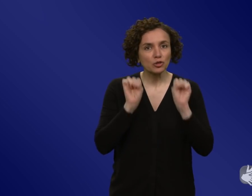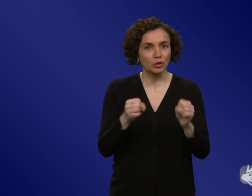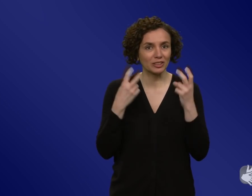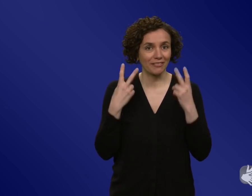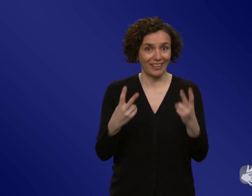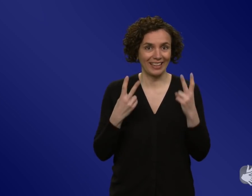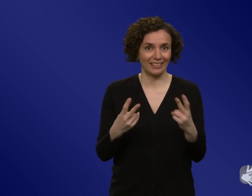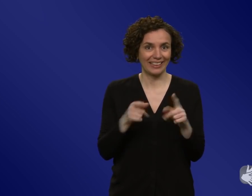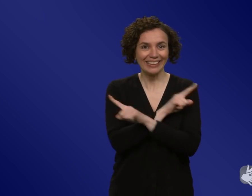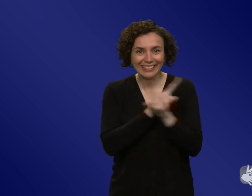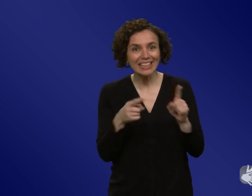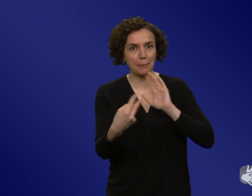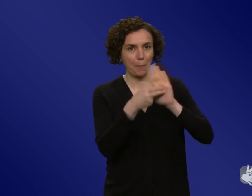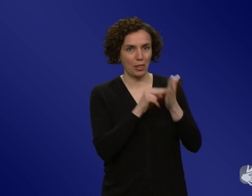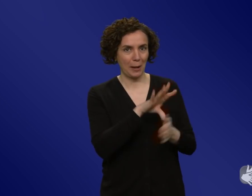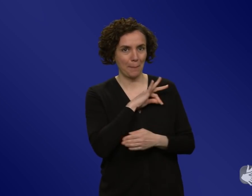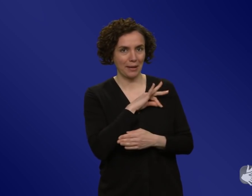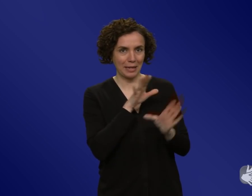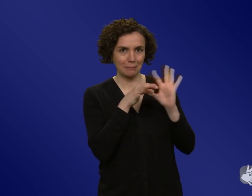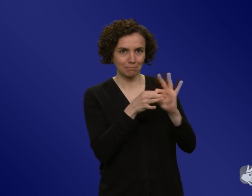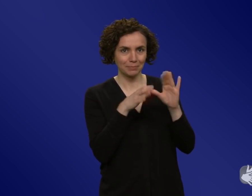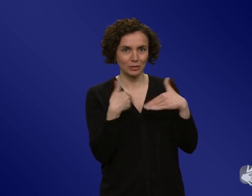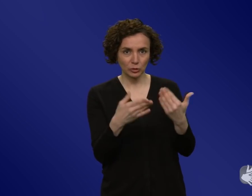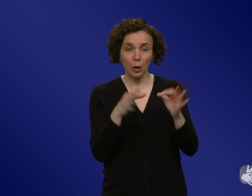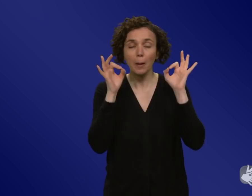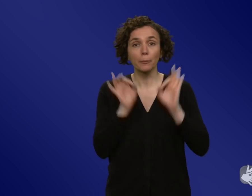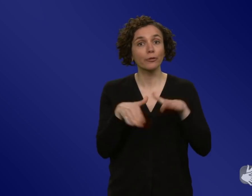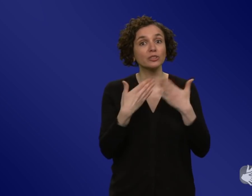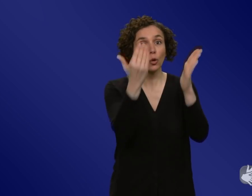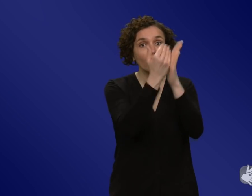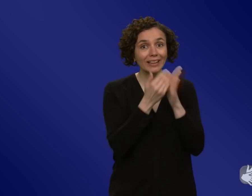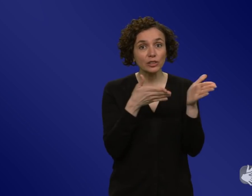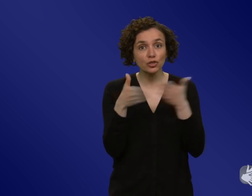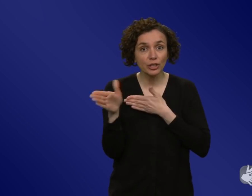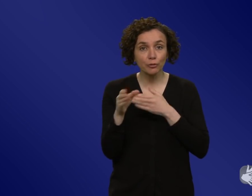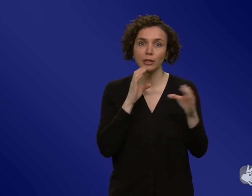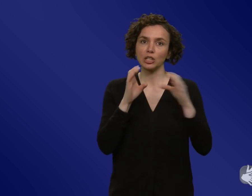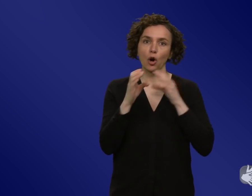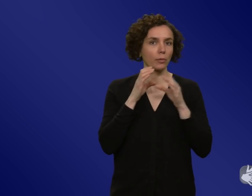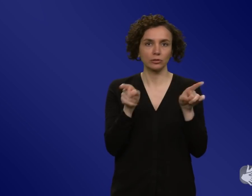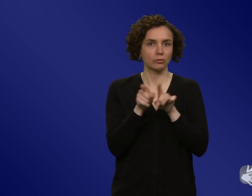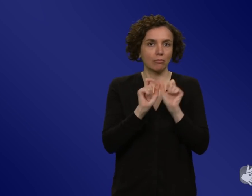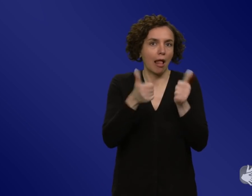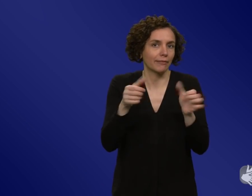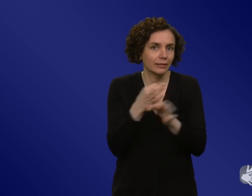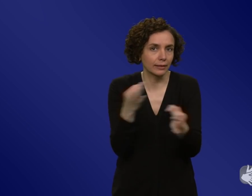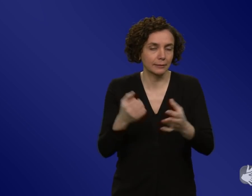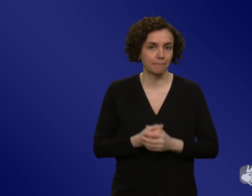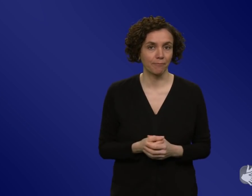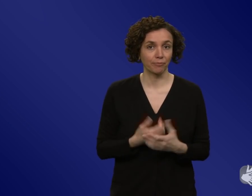Regeln kann man am Ende auch nicht mehr durch gute Kommunikation retten. Und das würde ich mir wünschen als Vorbereitung für den Herbst, dass man